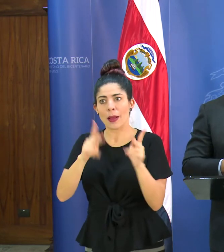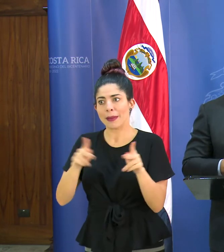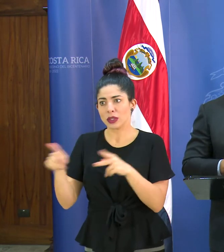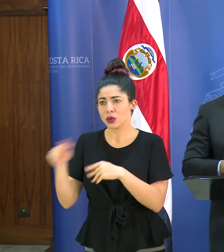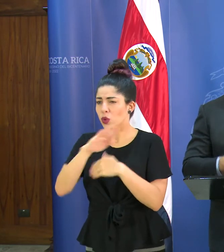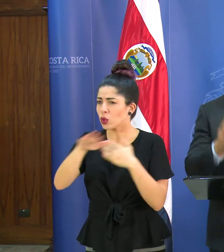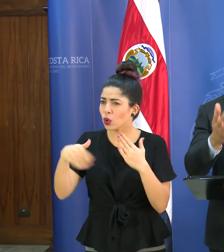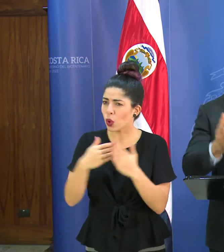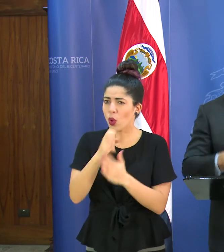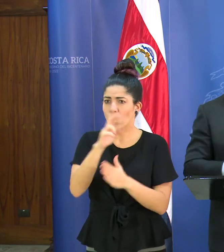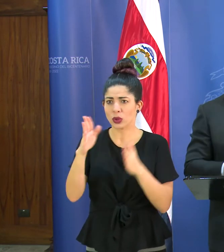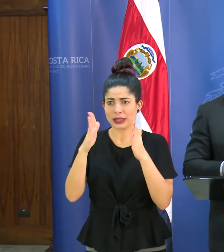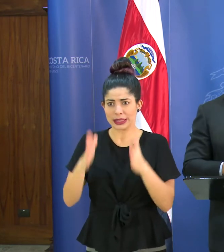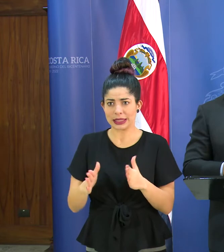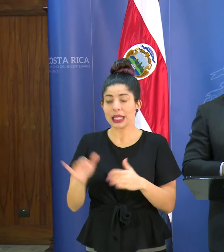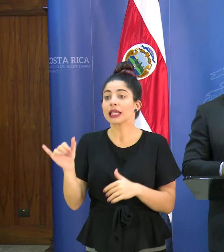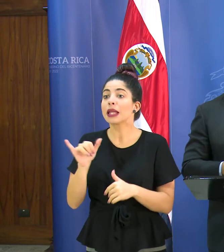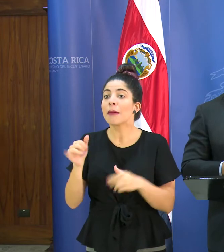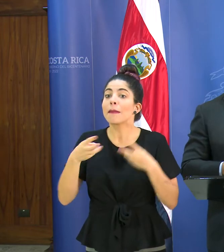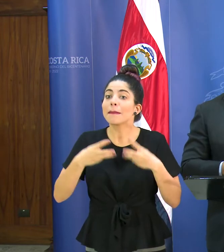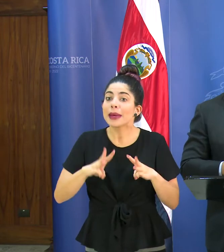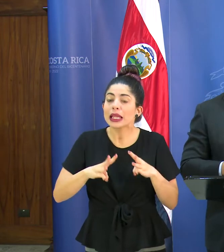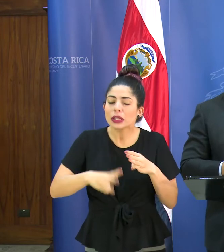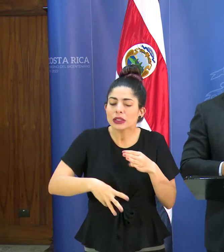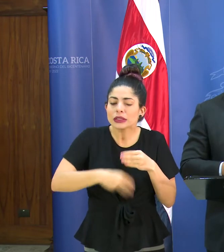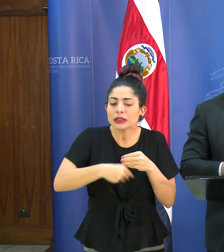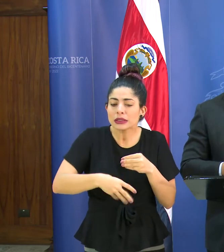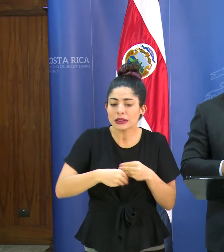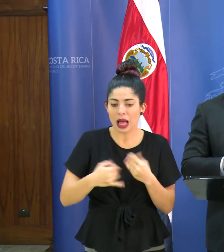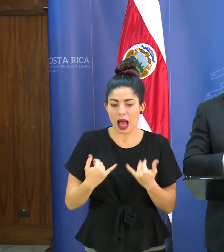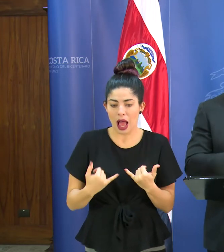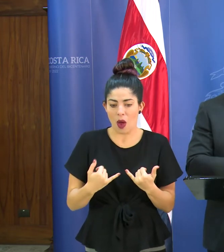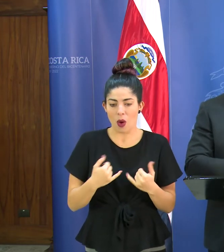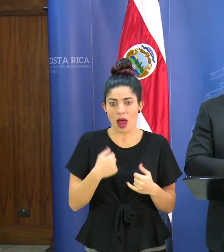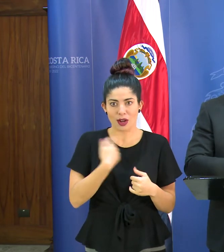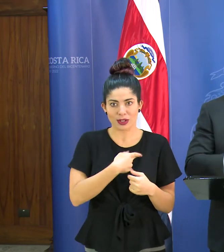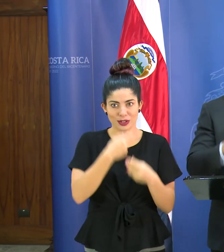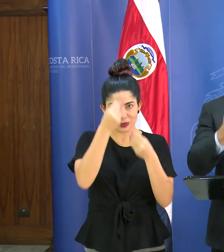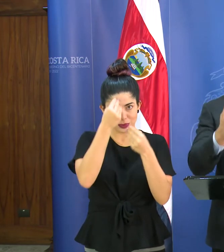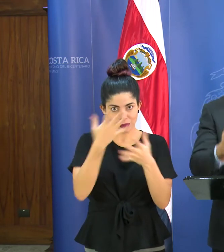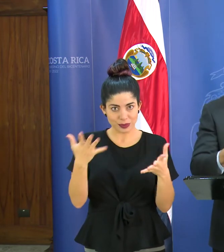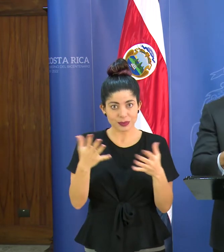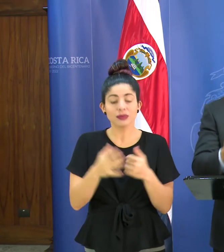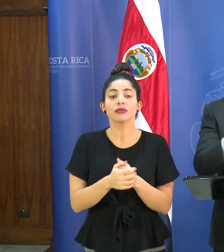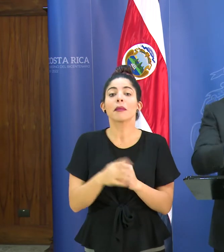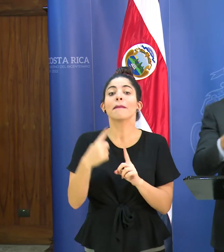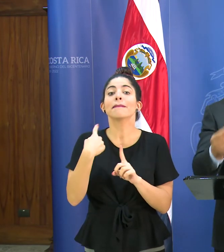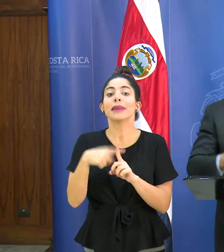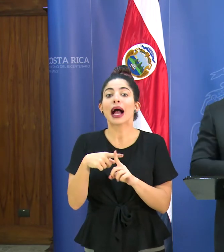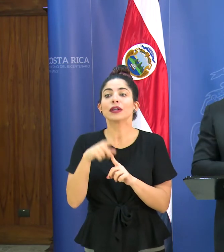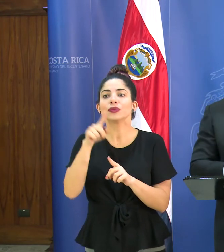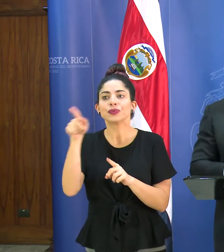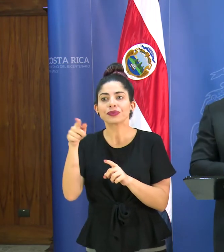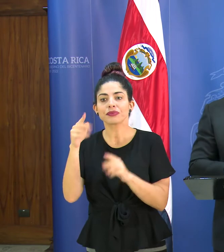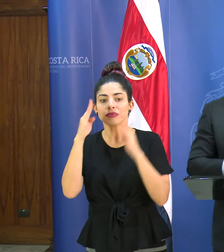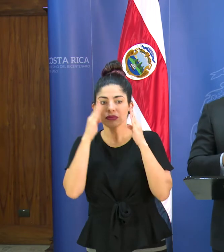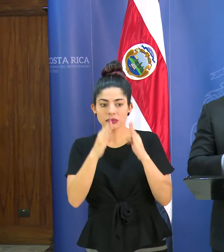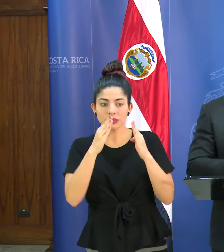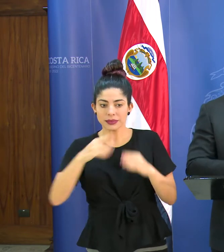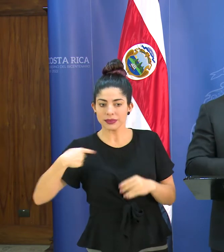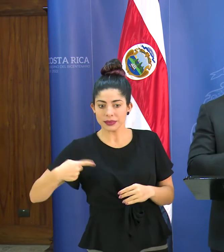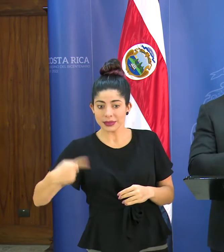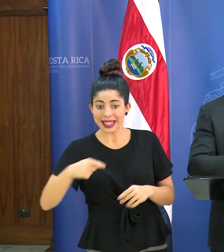y los costarricenses, así como las medidas adicionales que el día de hoy estamos anunciando y dándole seguimiento a este tema,